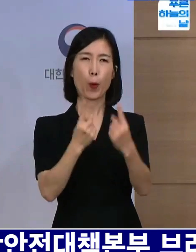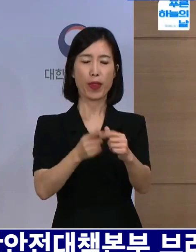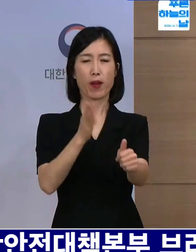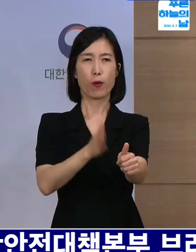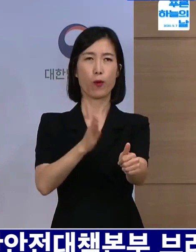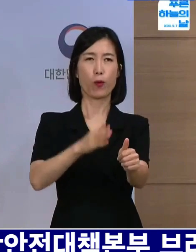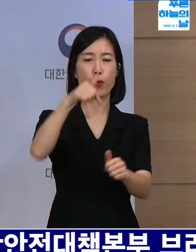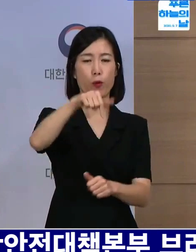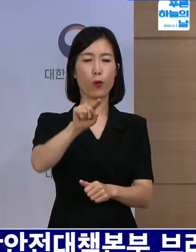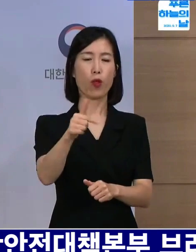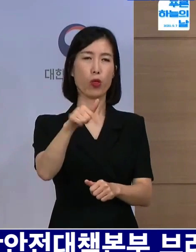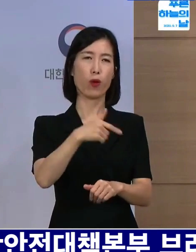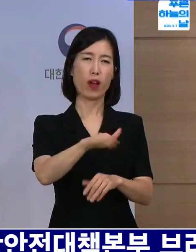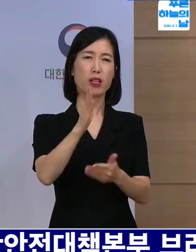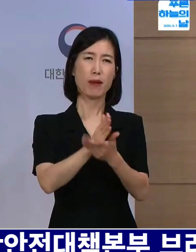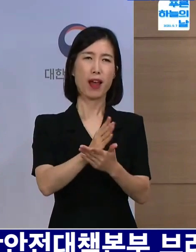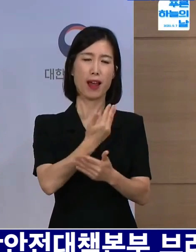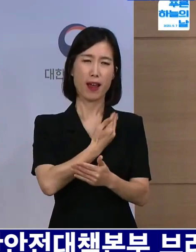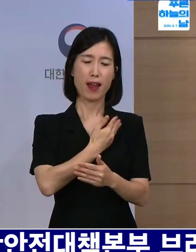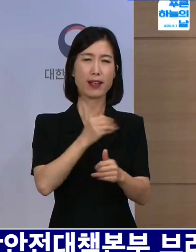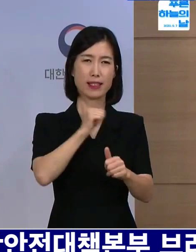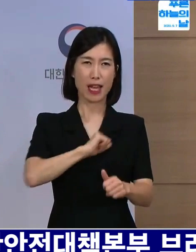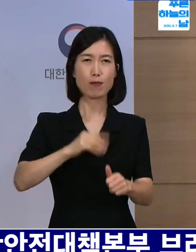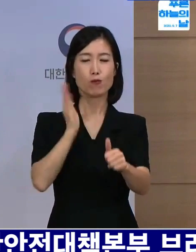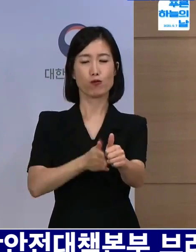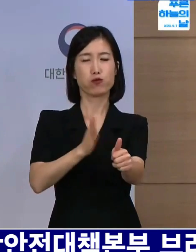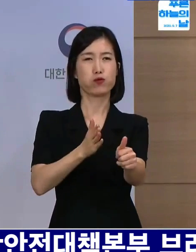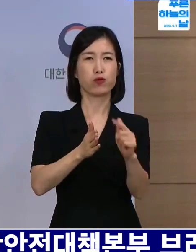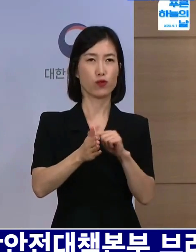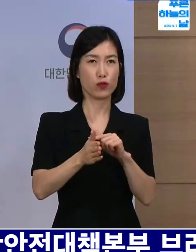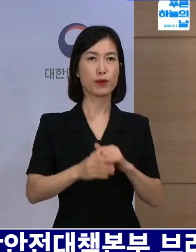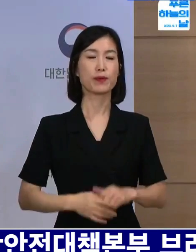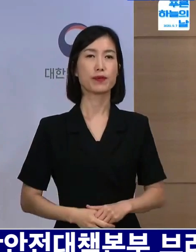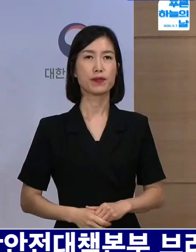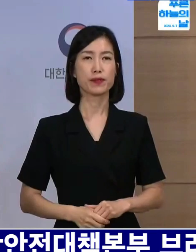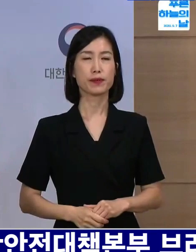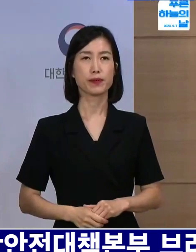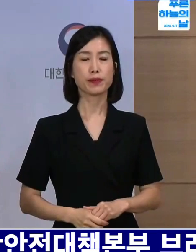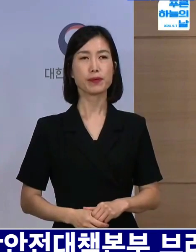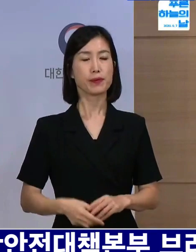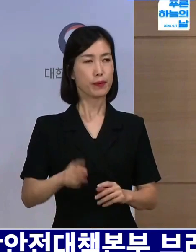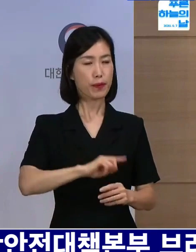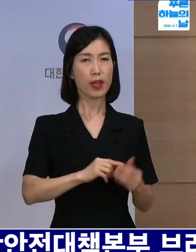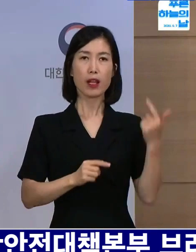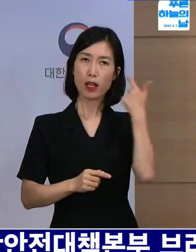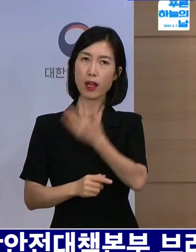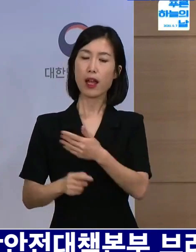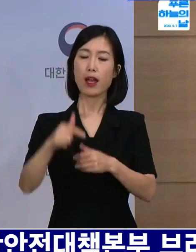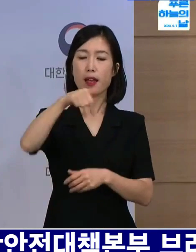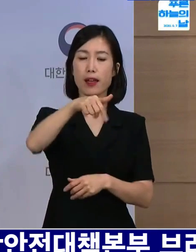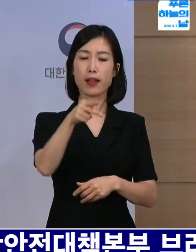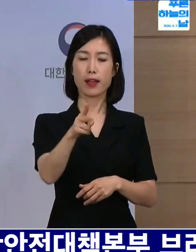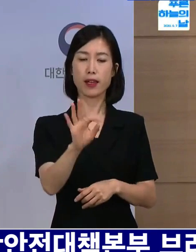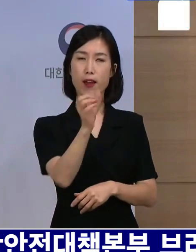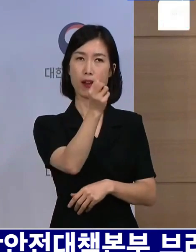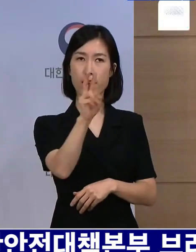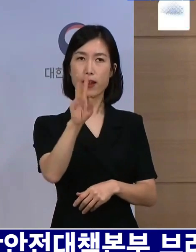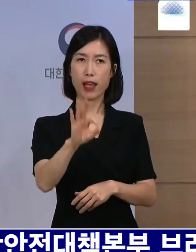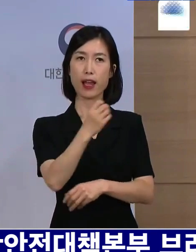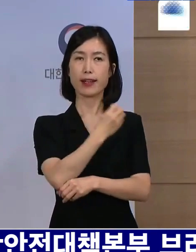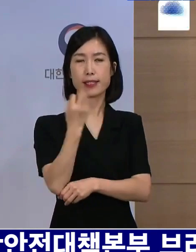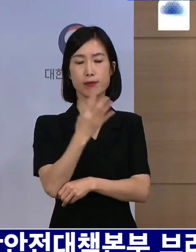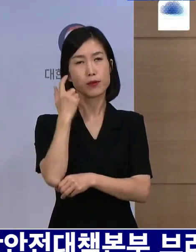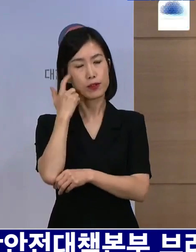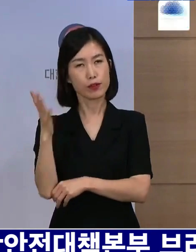수준으로 이해해 주시면 감사하겠습니다. 네, 다음도 코로나19 관련된 질의입니다. 경향신문 김서영 기자님